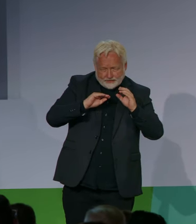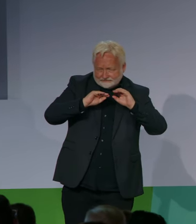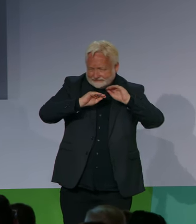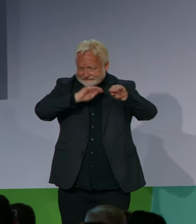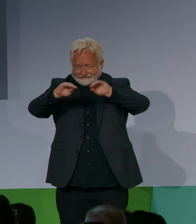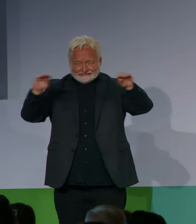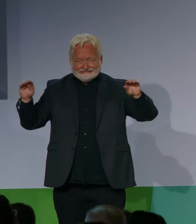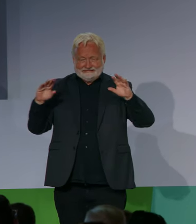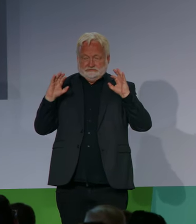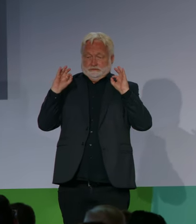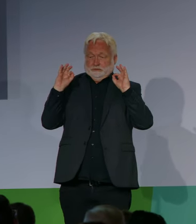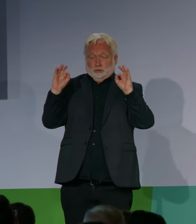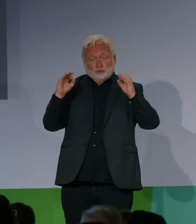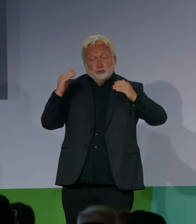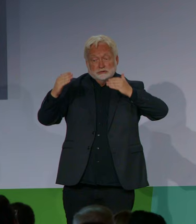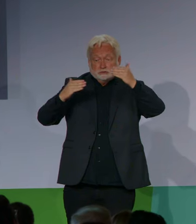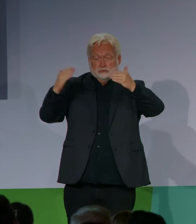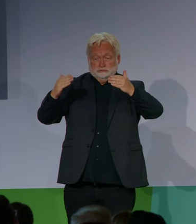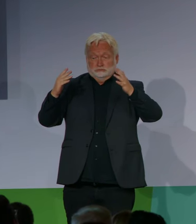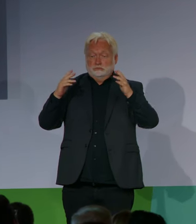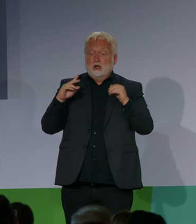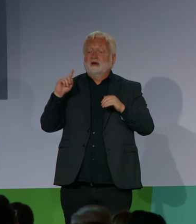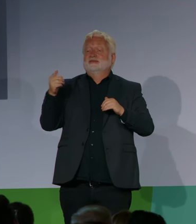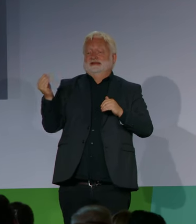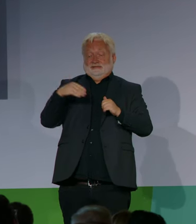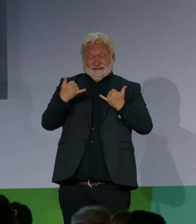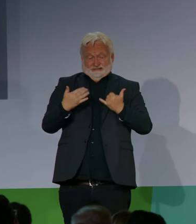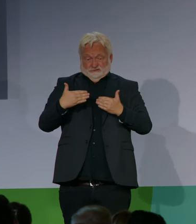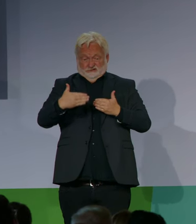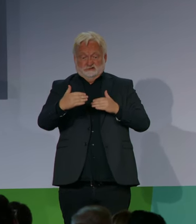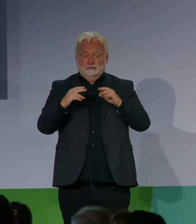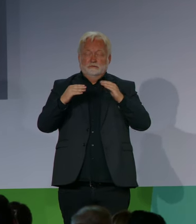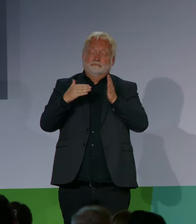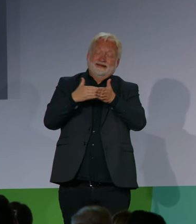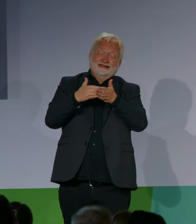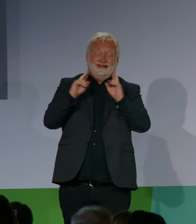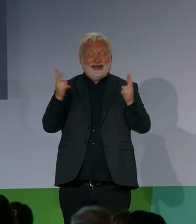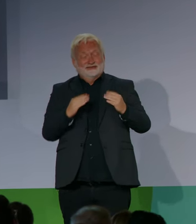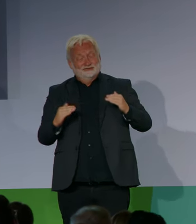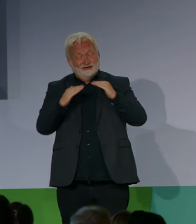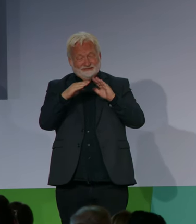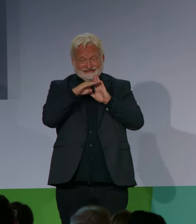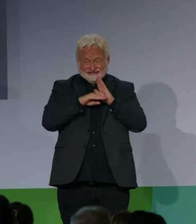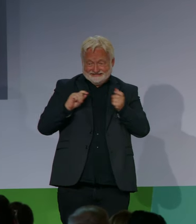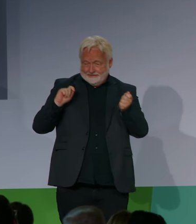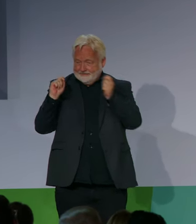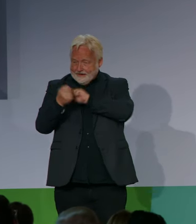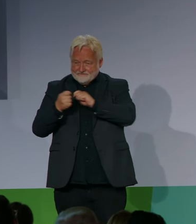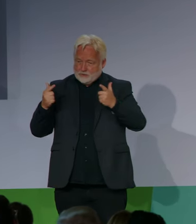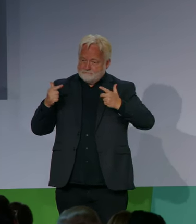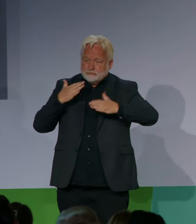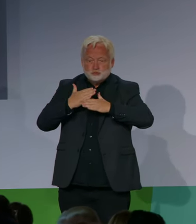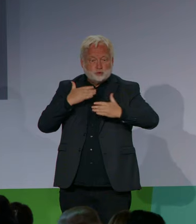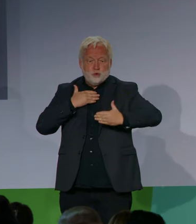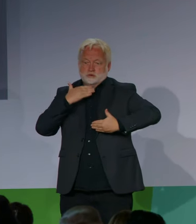und Dienstleistungen verpflichtet werden, Barrieren für Menschen mit Behinderung abzubauen. Ich weiß, Sie warten auf